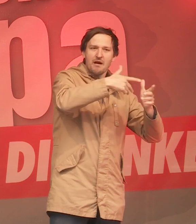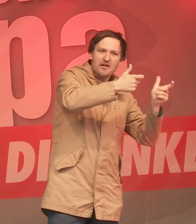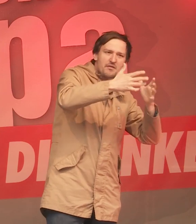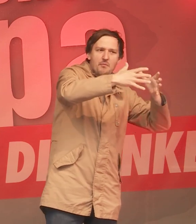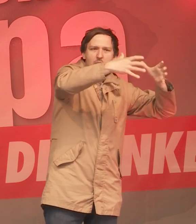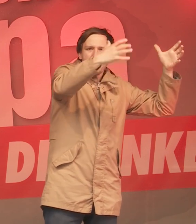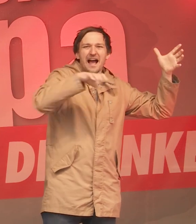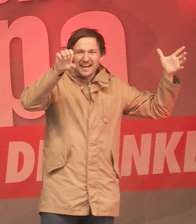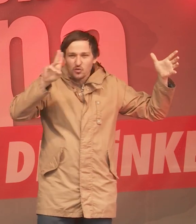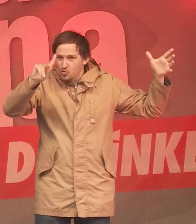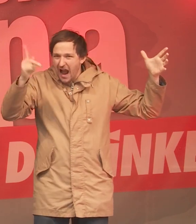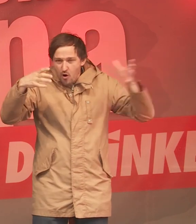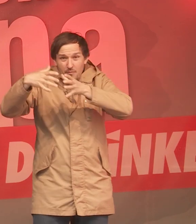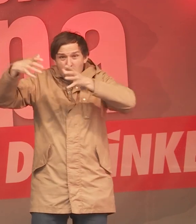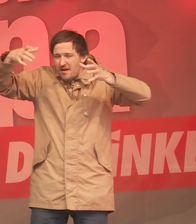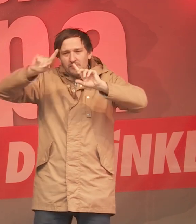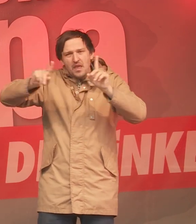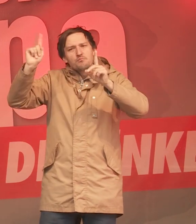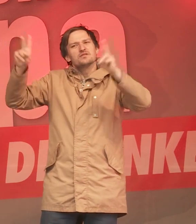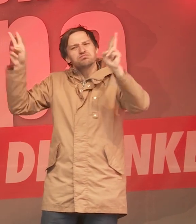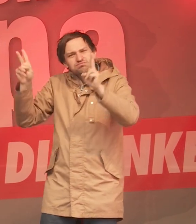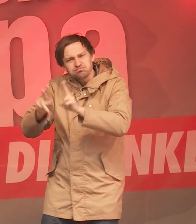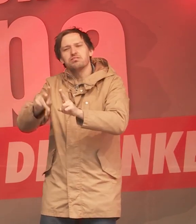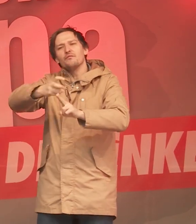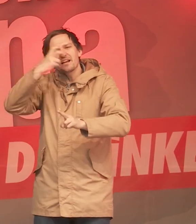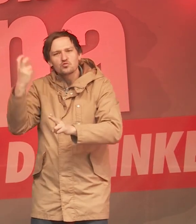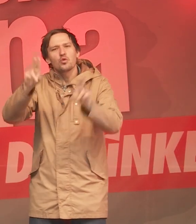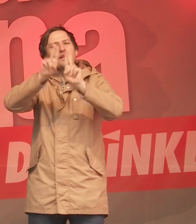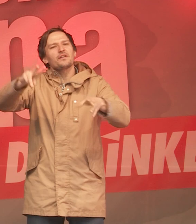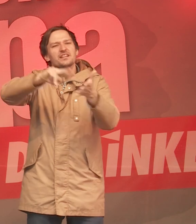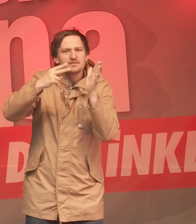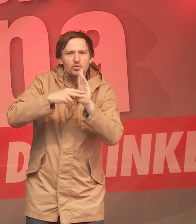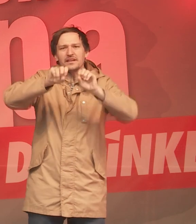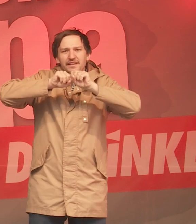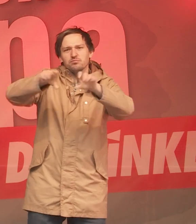nicht aufrüsten. Sie muss abrüsten und präventive Friedenspolitik machen.